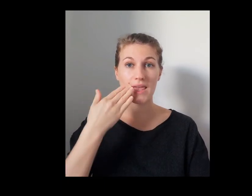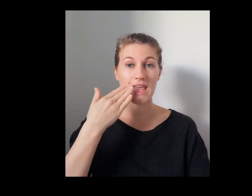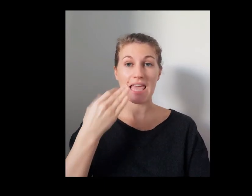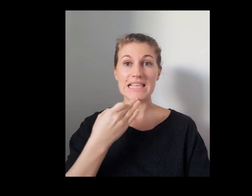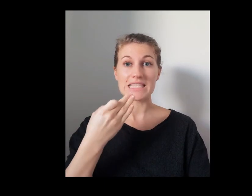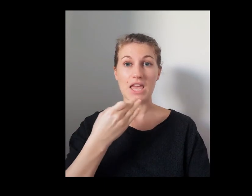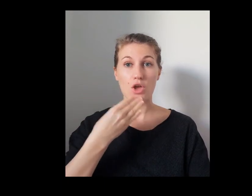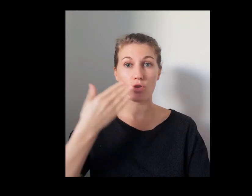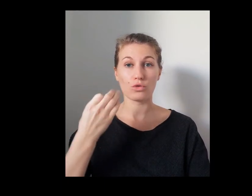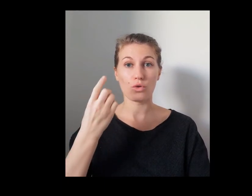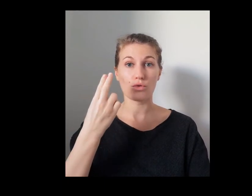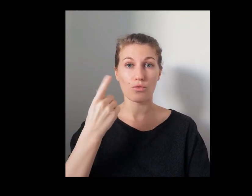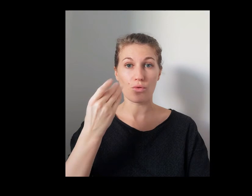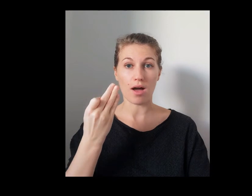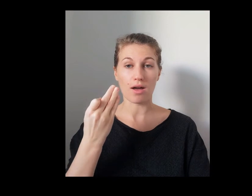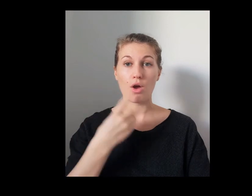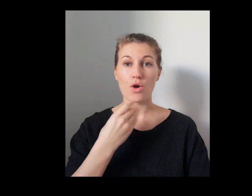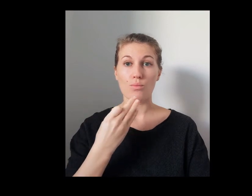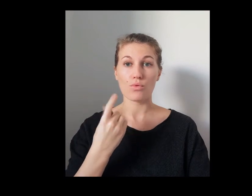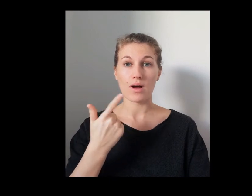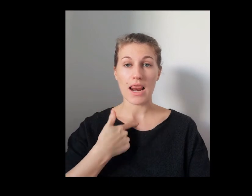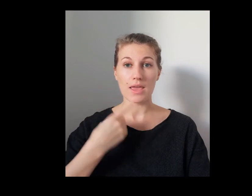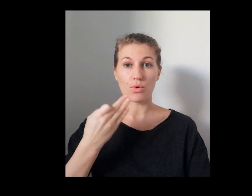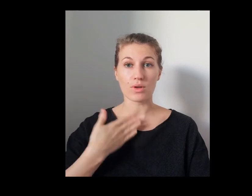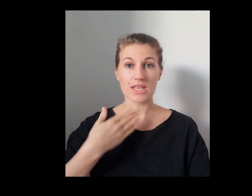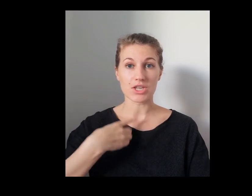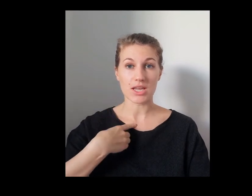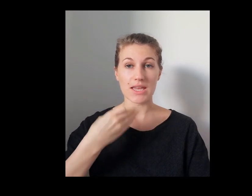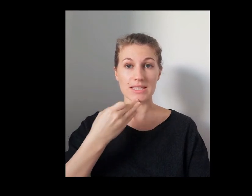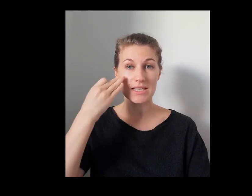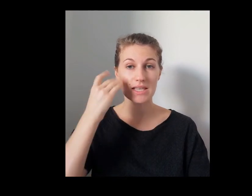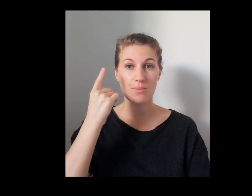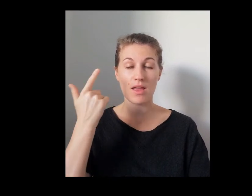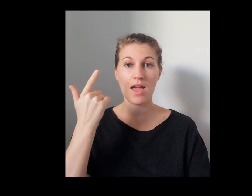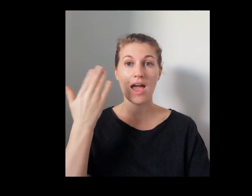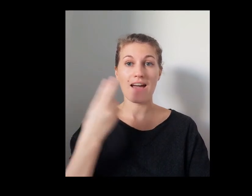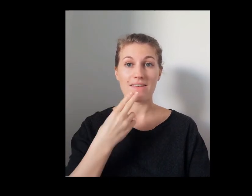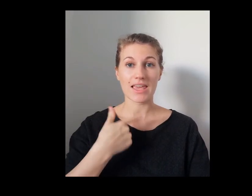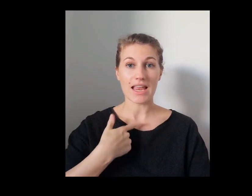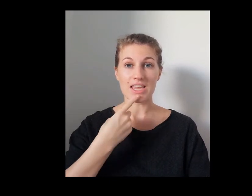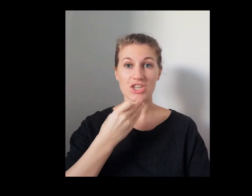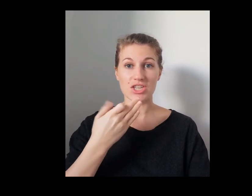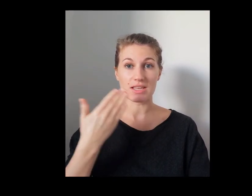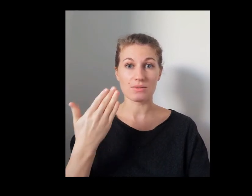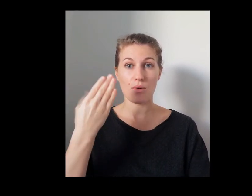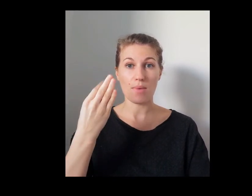devoir. Pour les protéger, c'est simple, avec les gestes barrières.